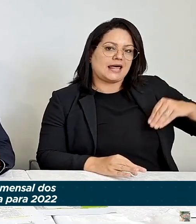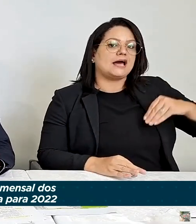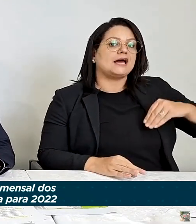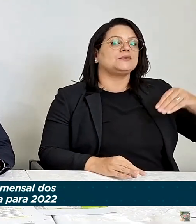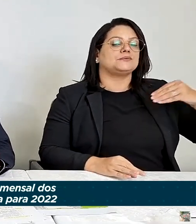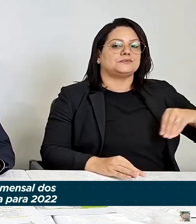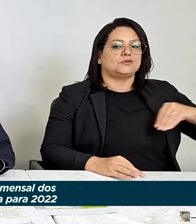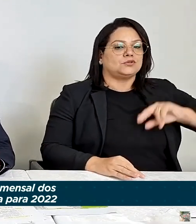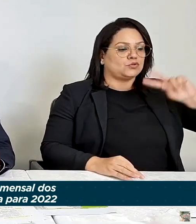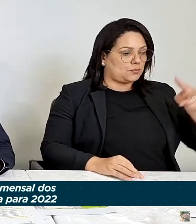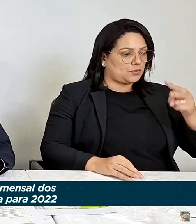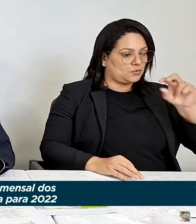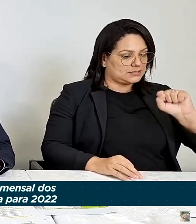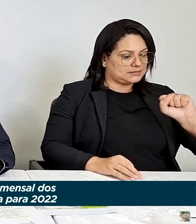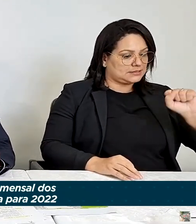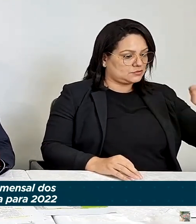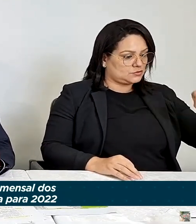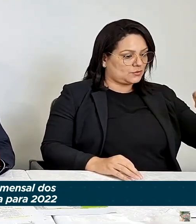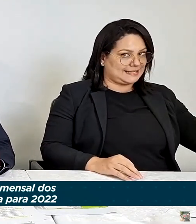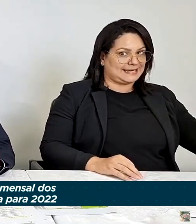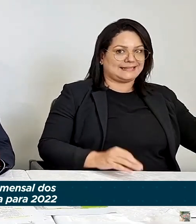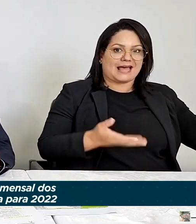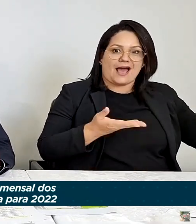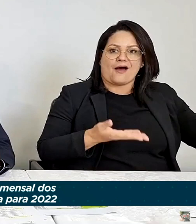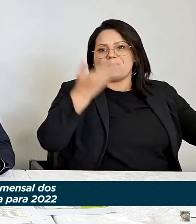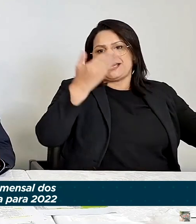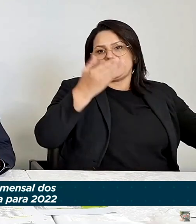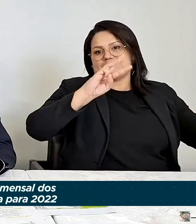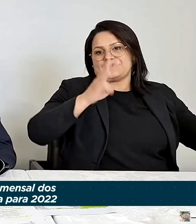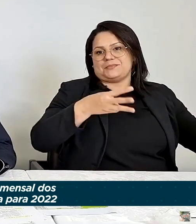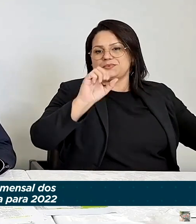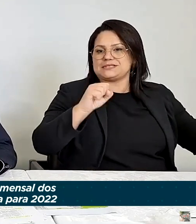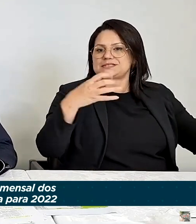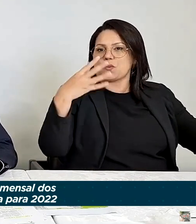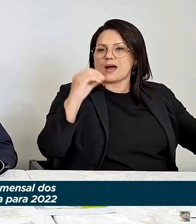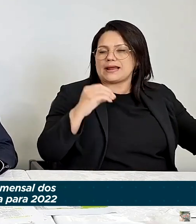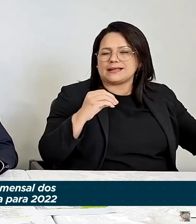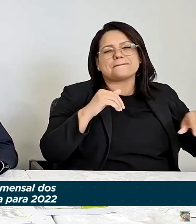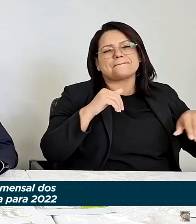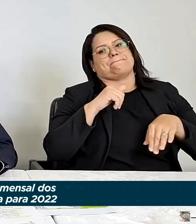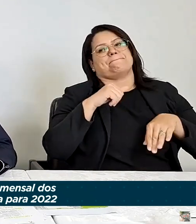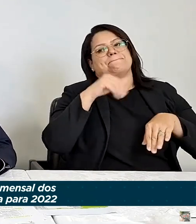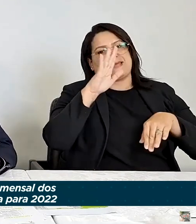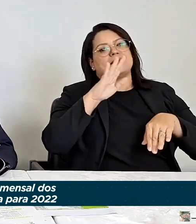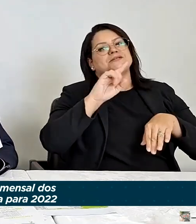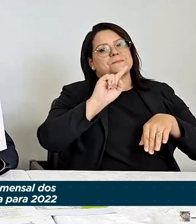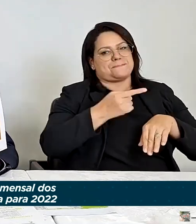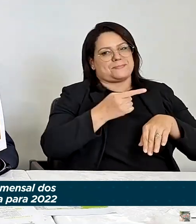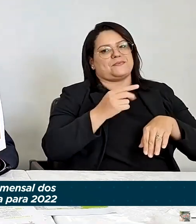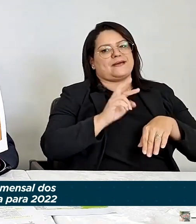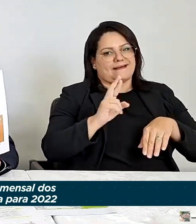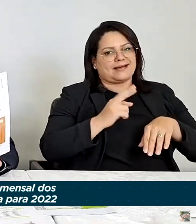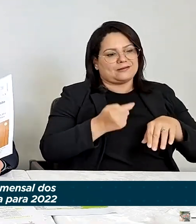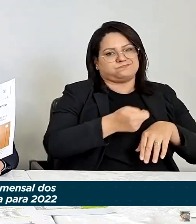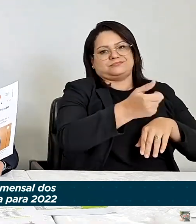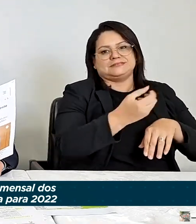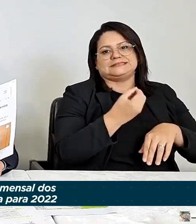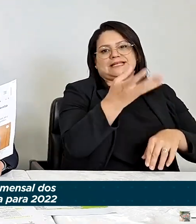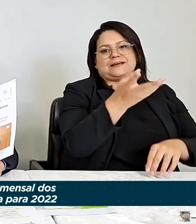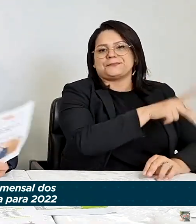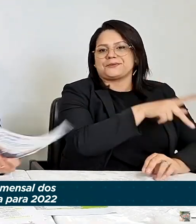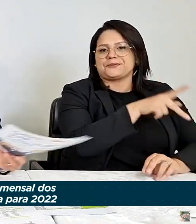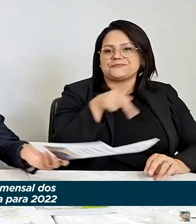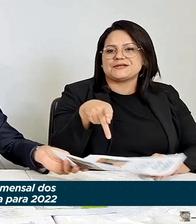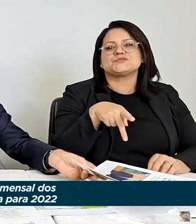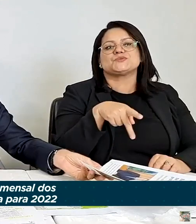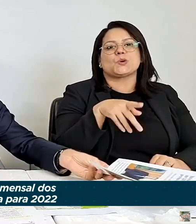2.880 e vai para 3.840, praticamente mais mil reais. Então, para 1